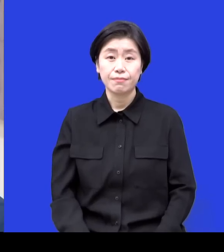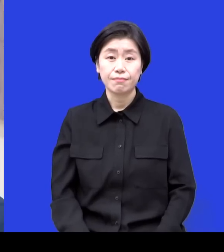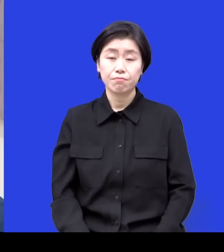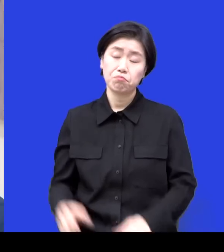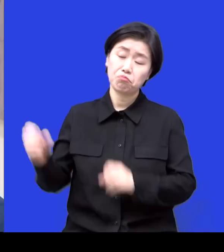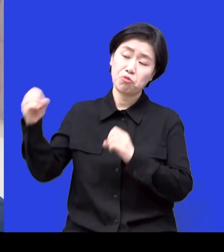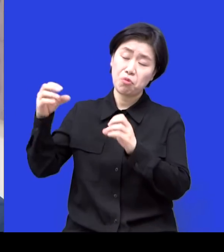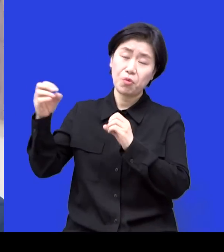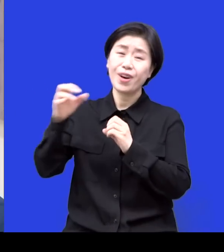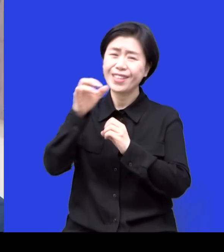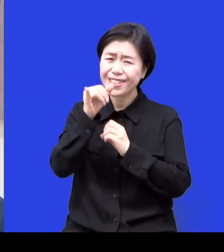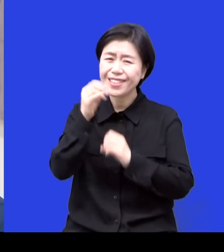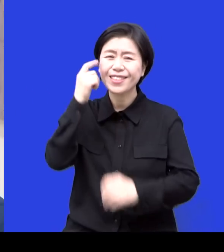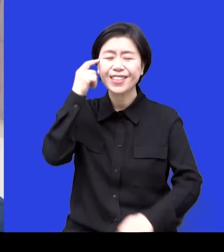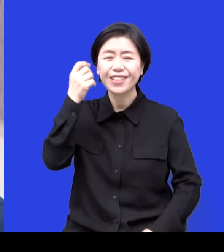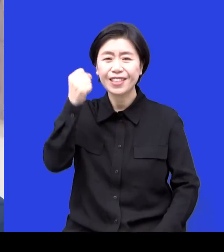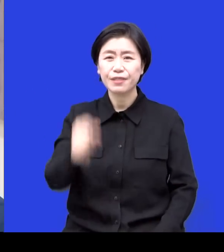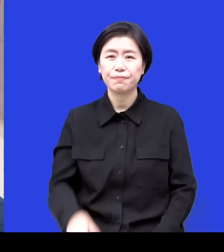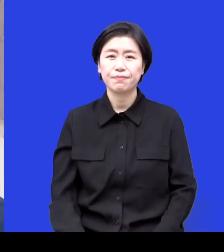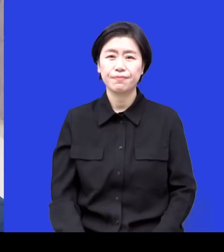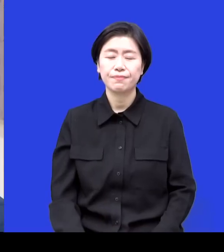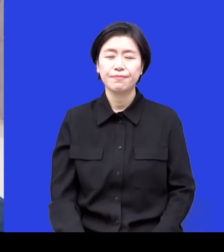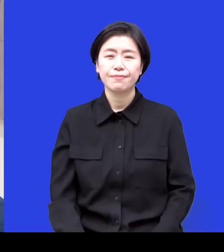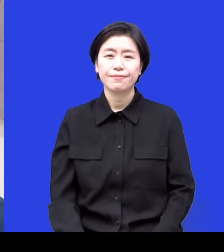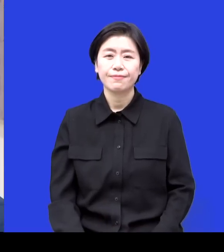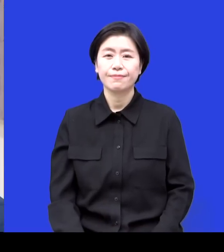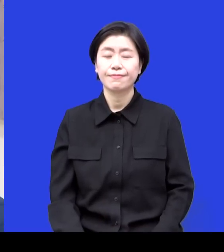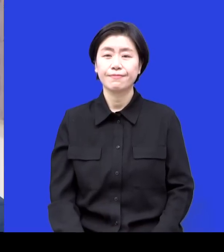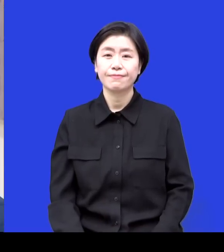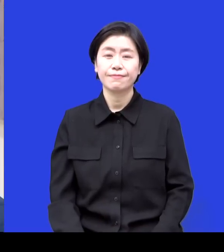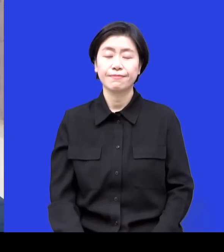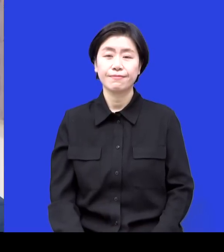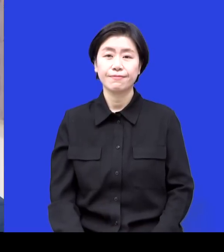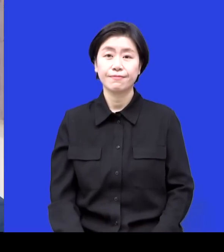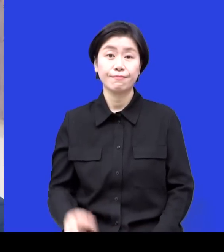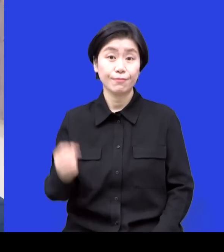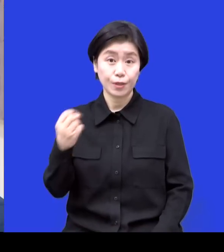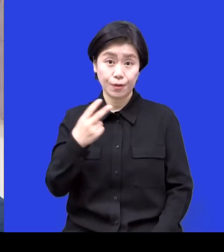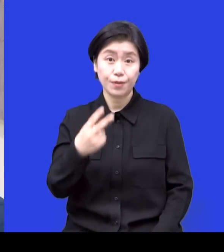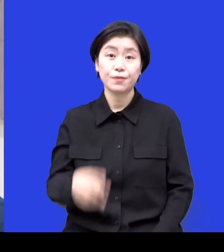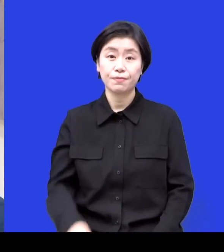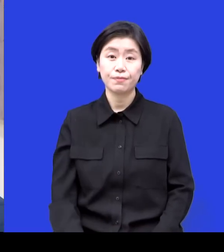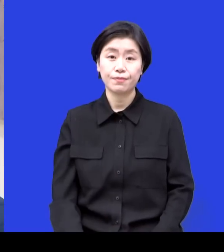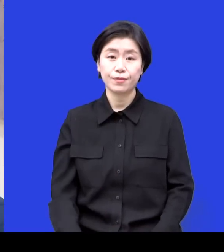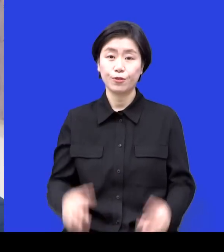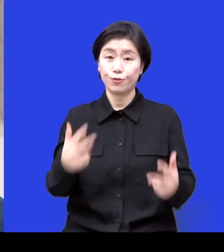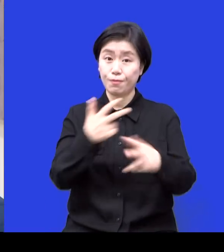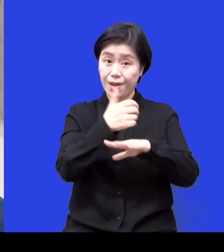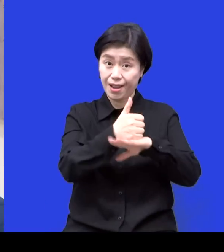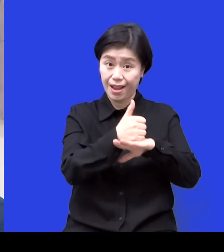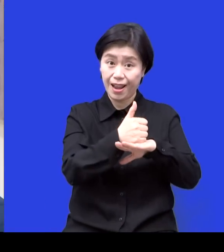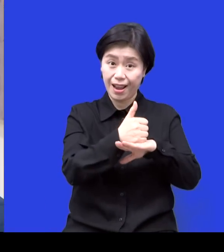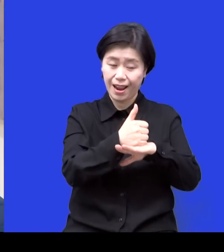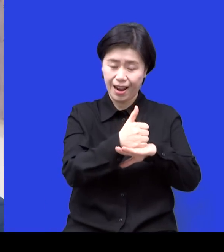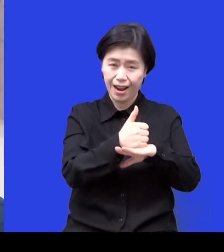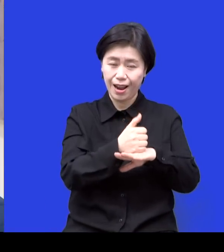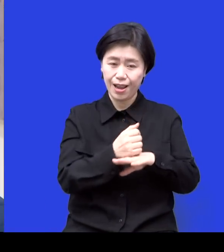하고 네 취해서 집에 갈 때도 대화를 많이 하기도 하고 그리고 이제 주말이니까 주일날 아침에 갈 때가 좀 여러 번